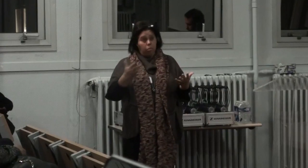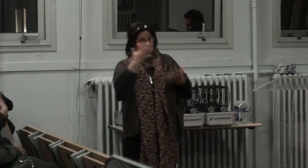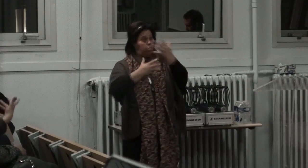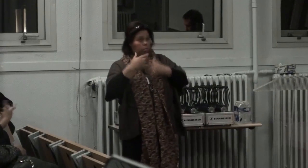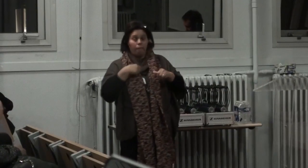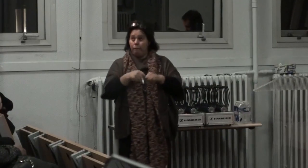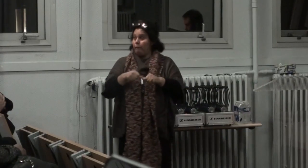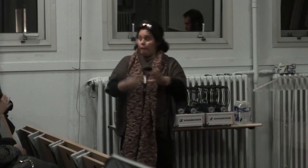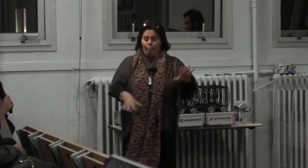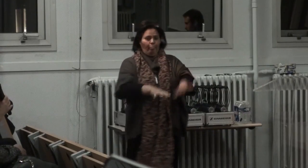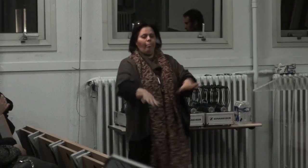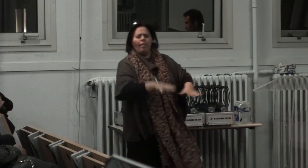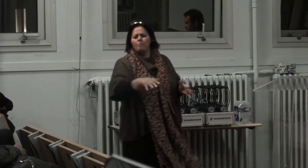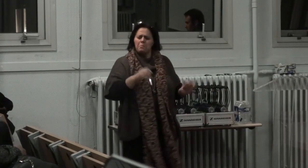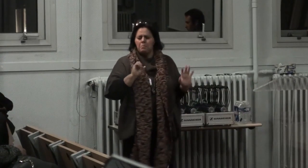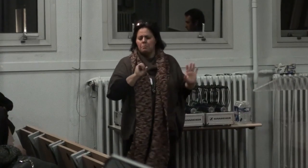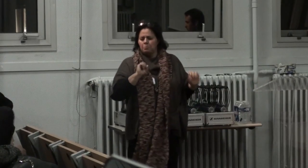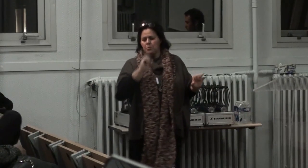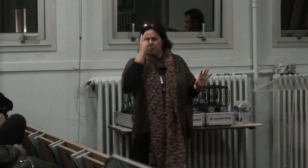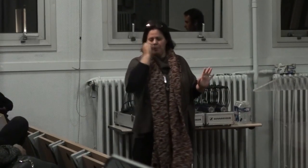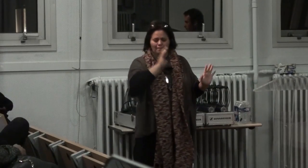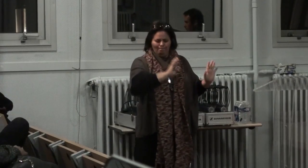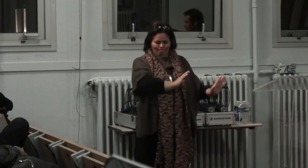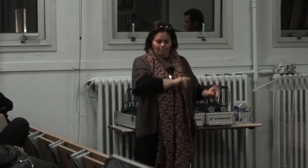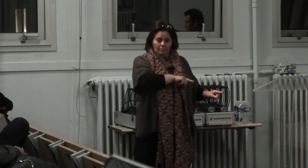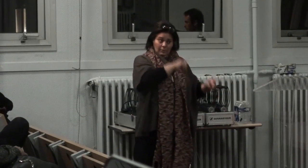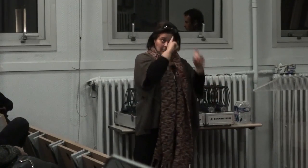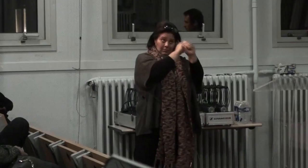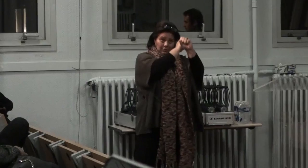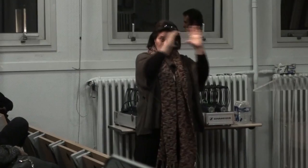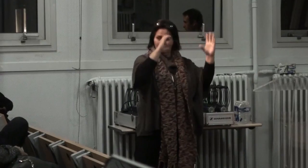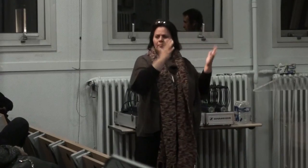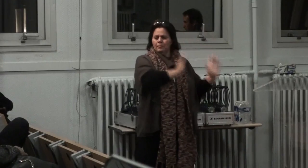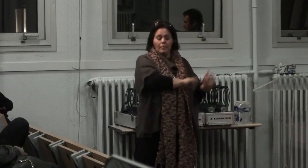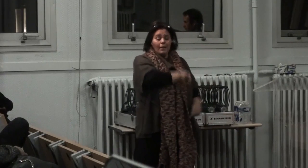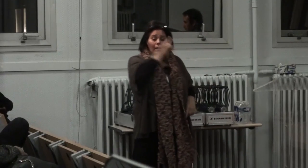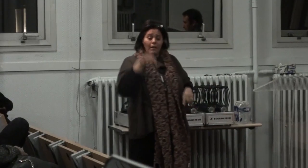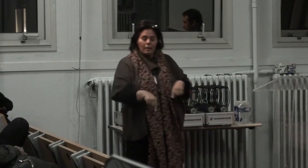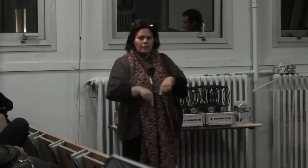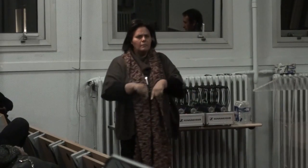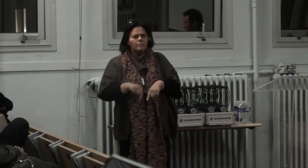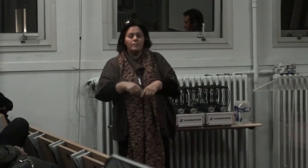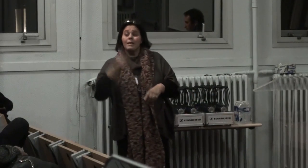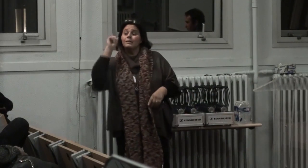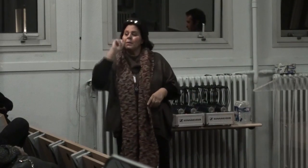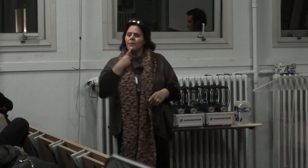on peut comprendre c'est vrai qu'ils ne savent pas quoi faire à l'annonce avec le style de solidité donc ça c'est des choses en fait c'est mal sûr c'est la paix qui fait